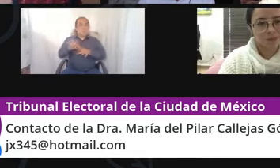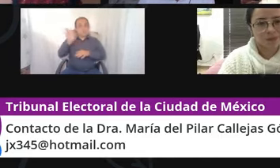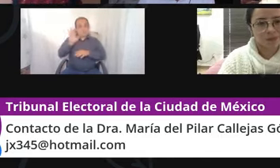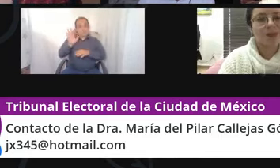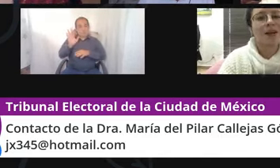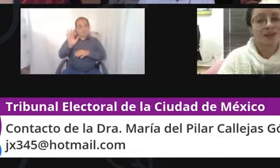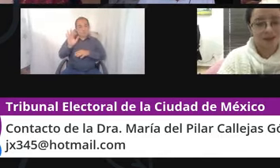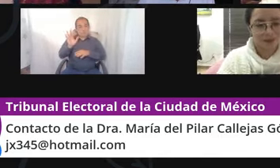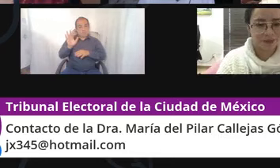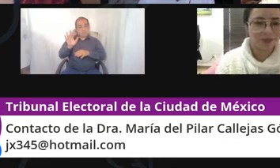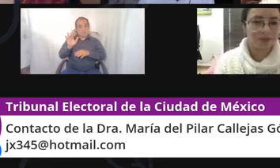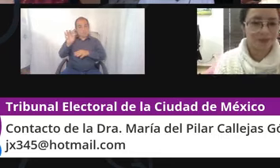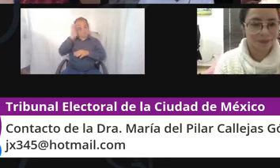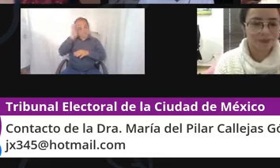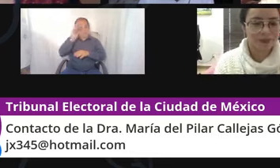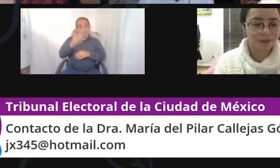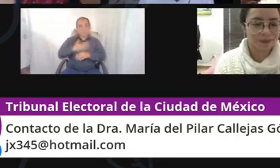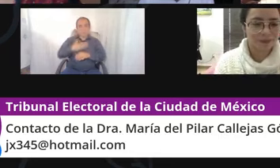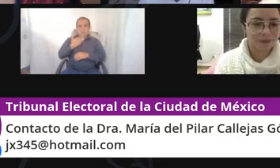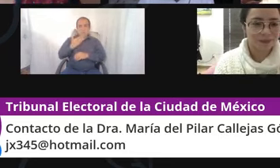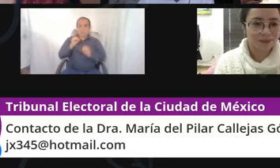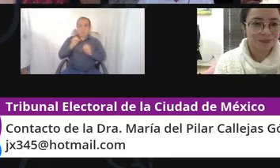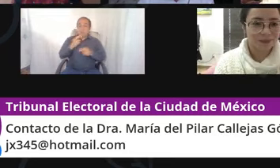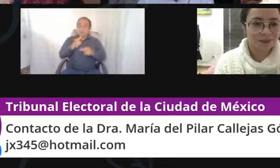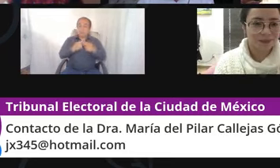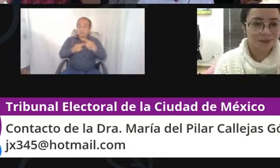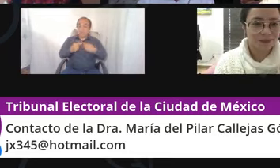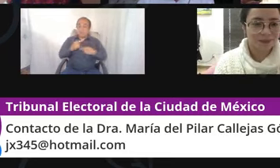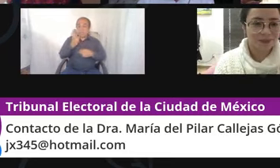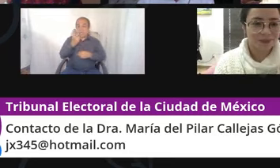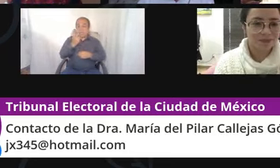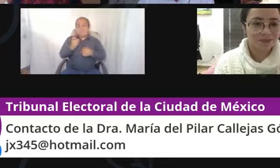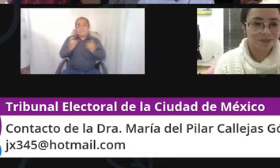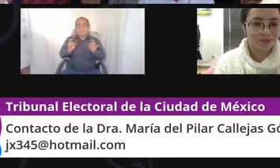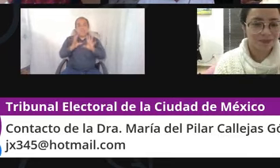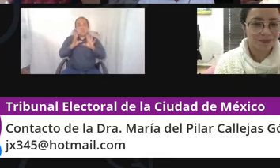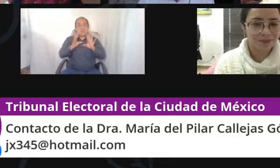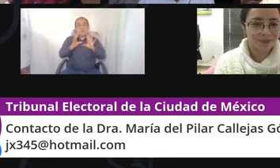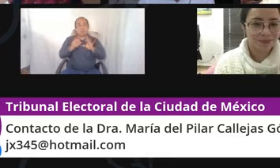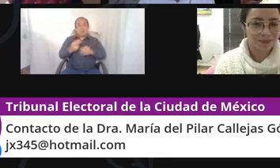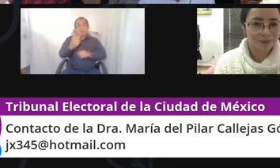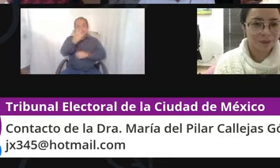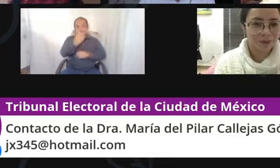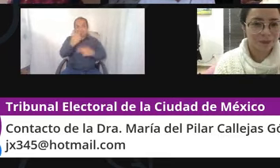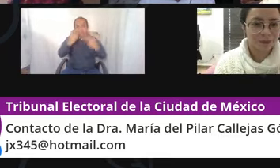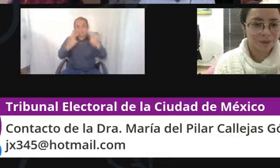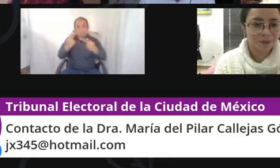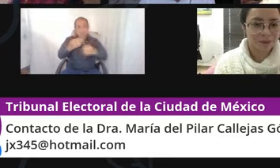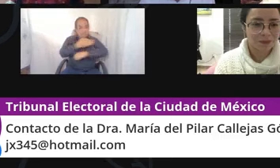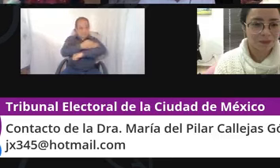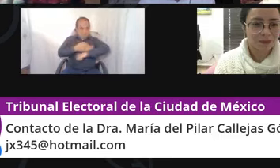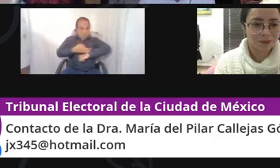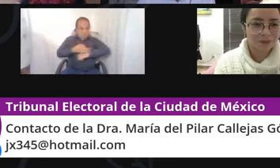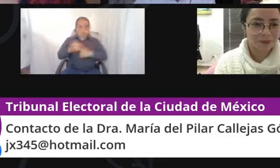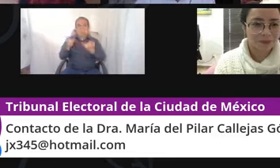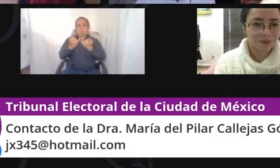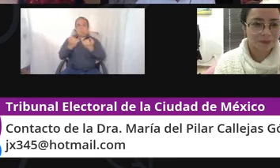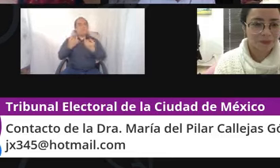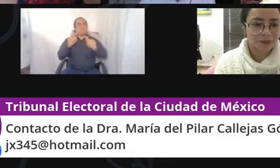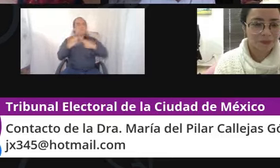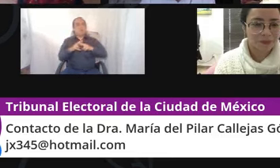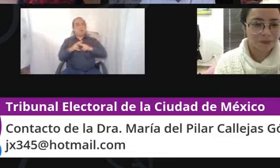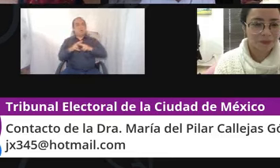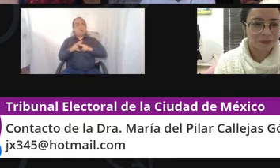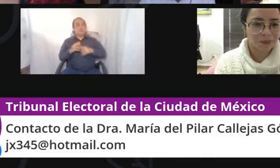regreso porque este es nuestro primer choque nuestros primeros observadores diría usted así como los profesores van a observar a